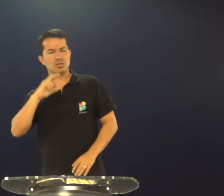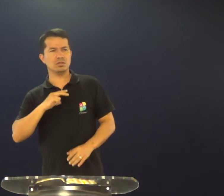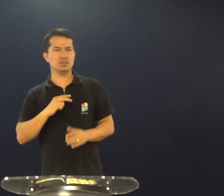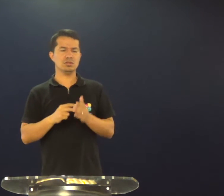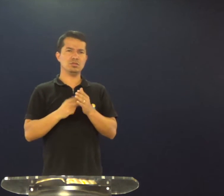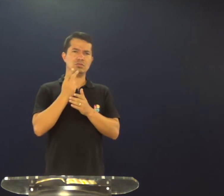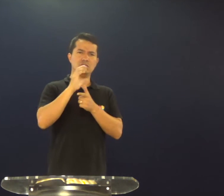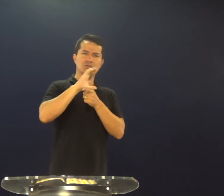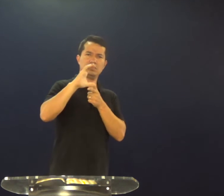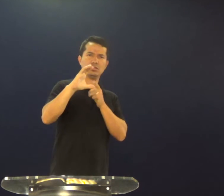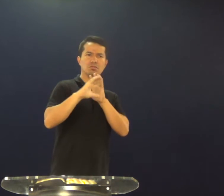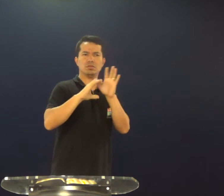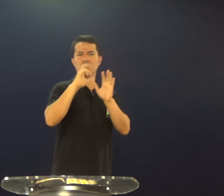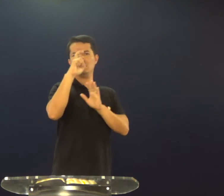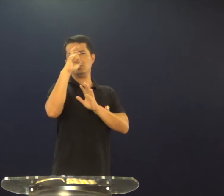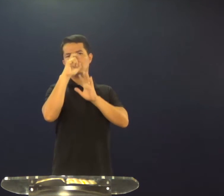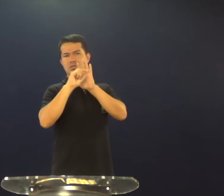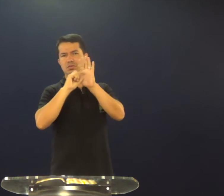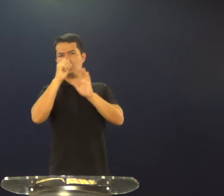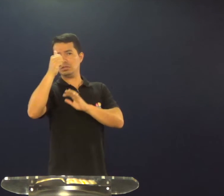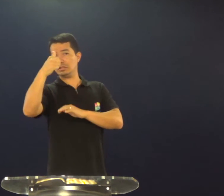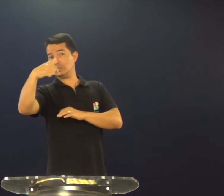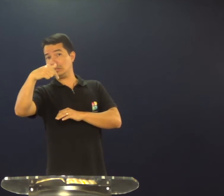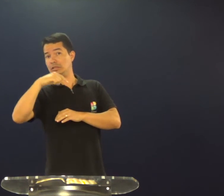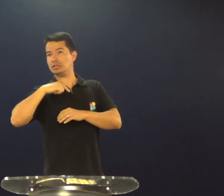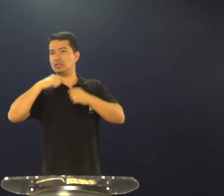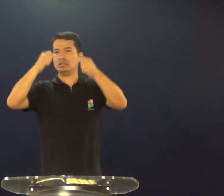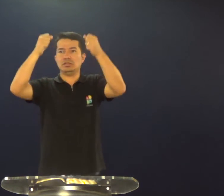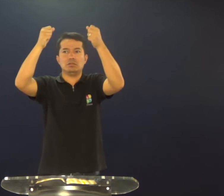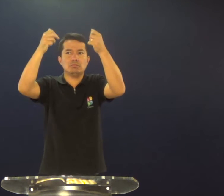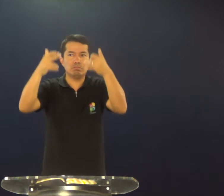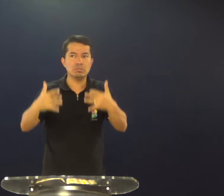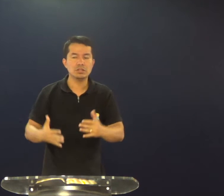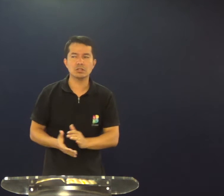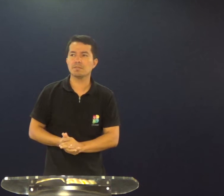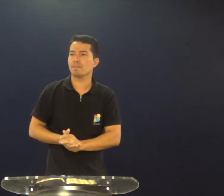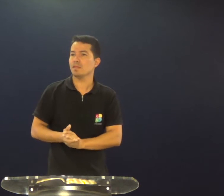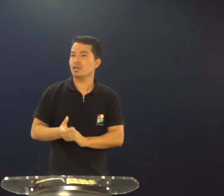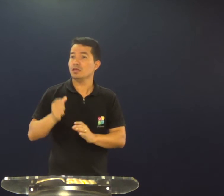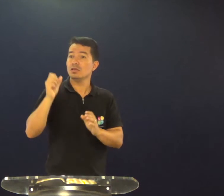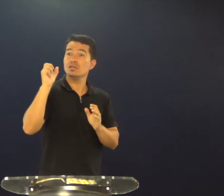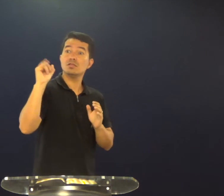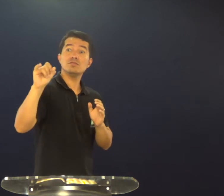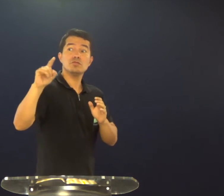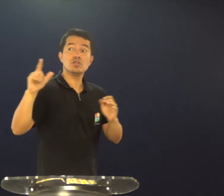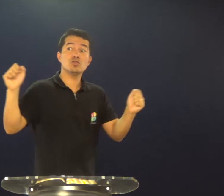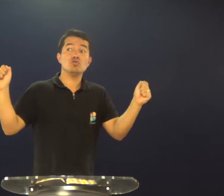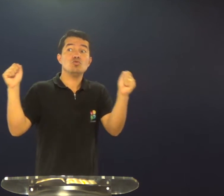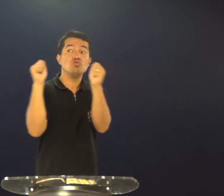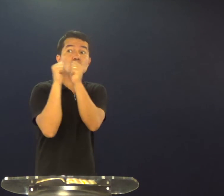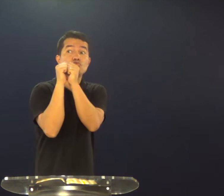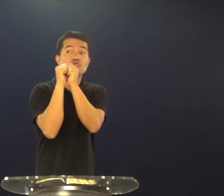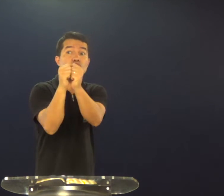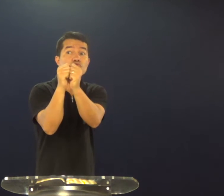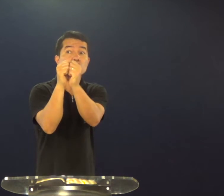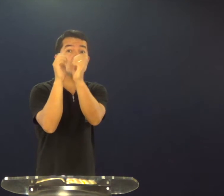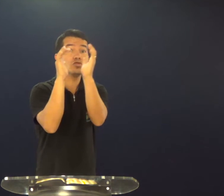mudança. Lembra? Em 2 Coríntios, 2 Coríntios nos